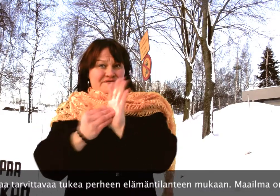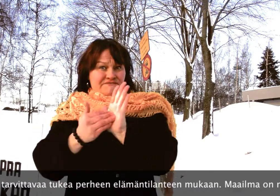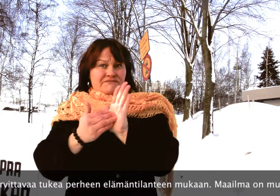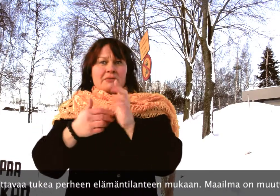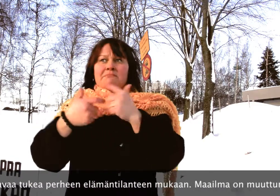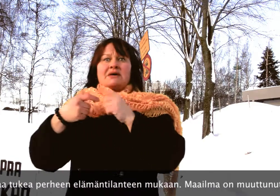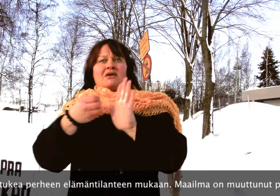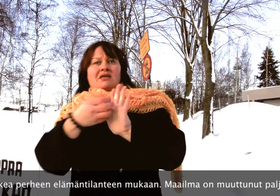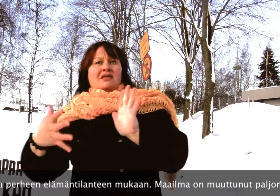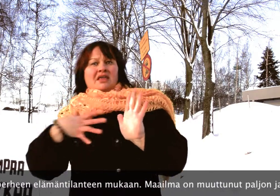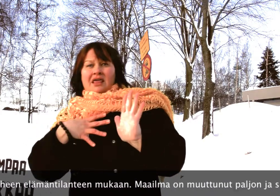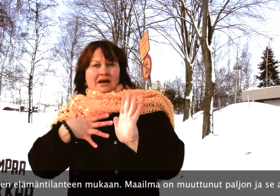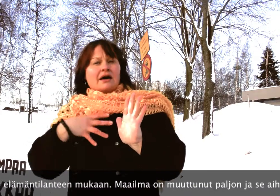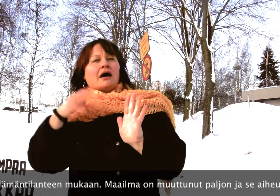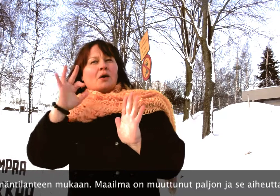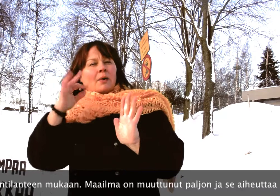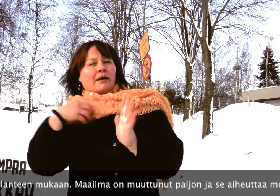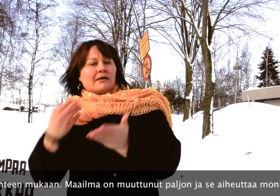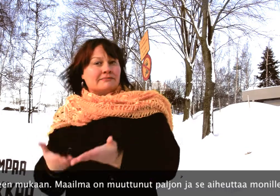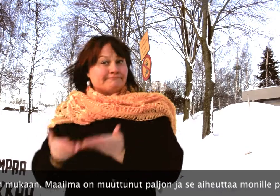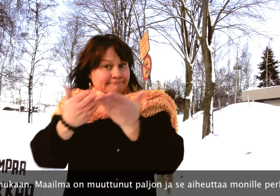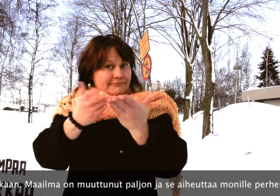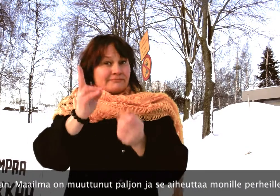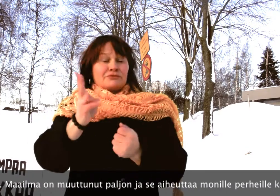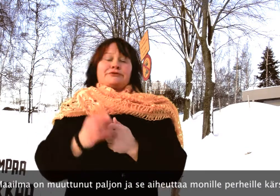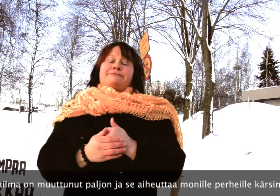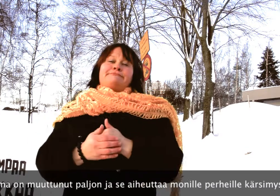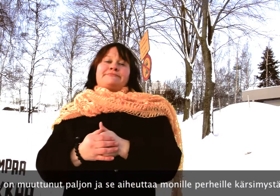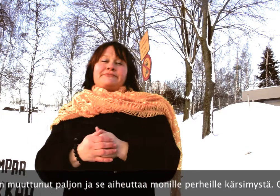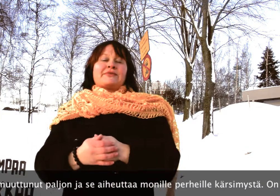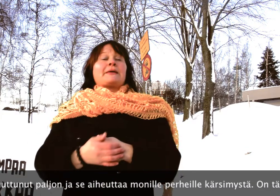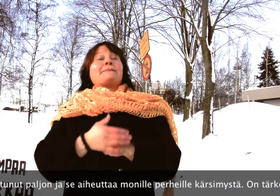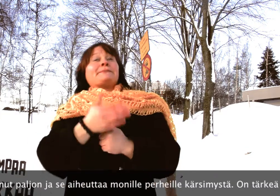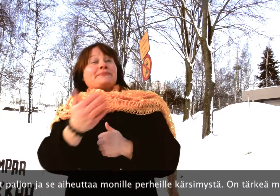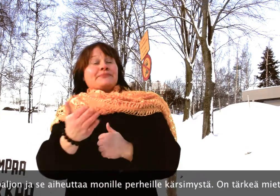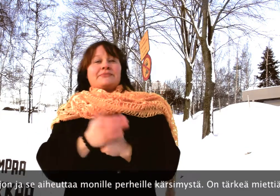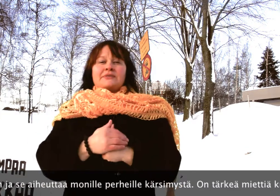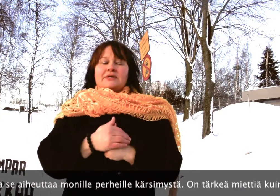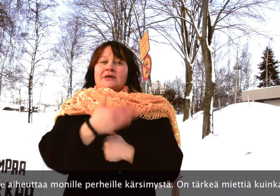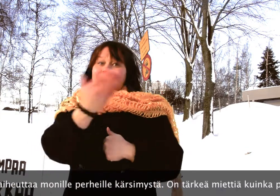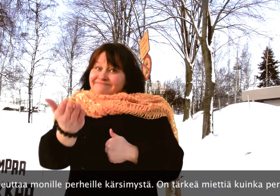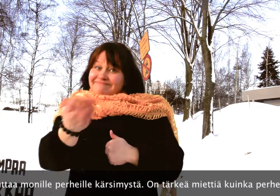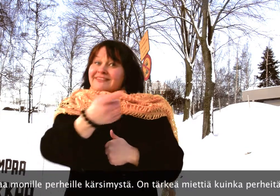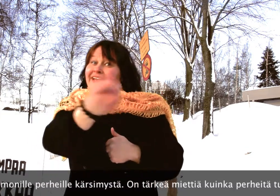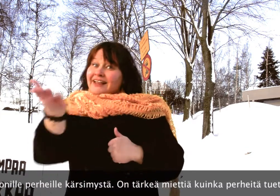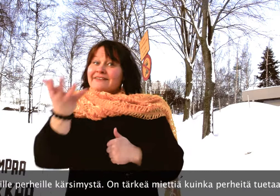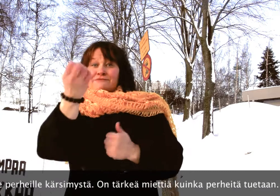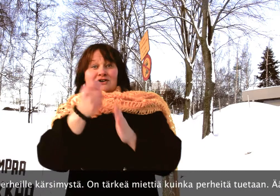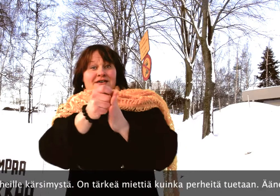elämäntilanteen mukaan. Maailma on muuttunut paljon ja se aiheuttaa monille perheille kärsimystä. On tärkeää miettiä, kuinka perheitä